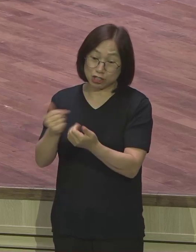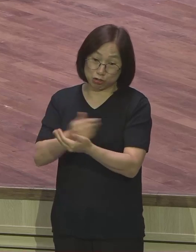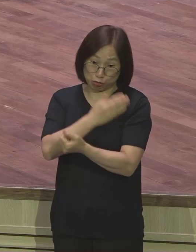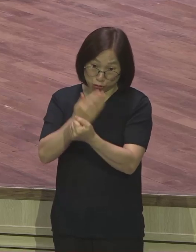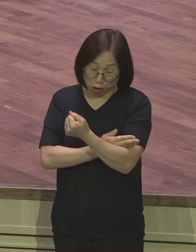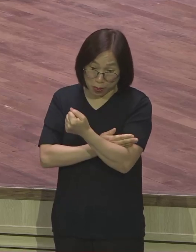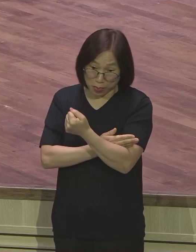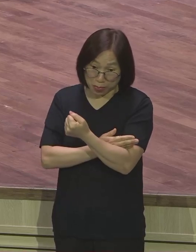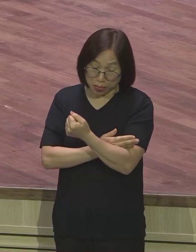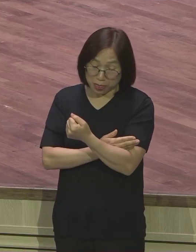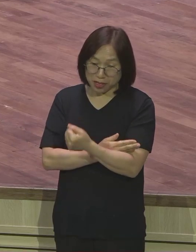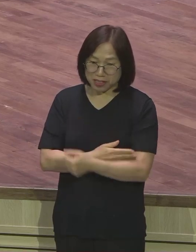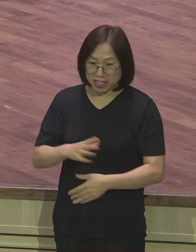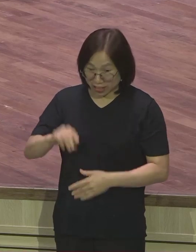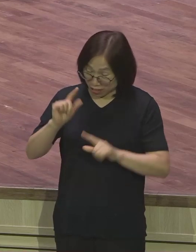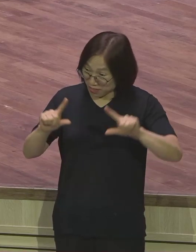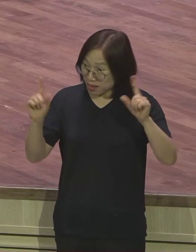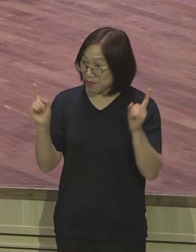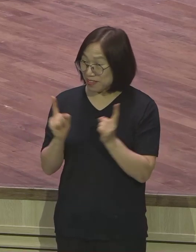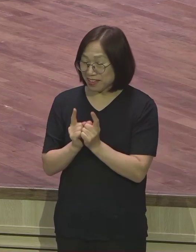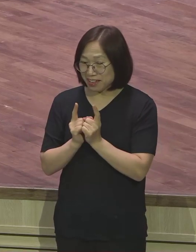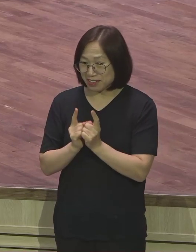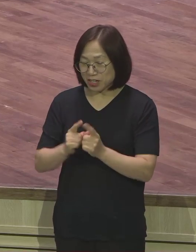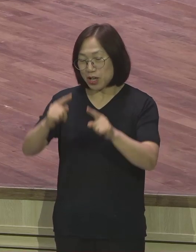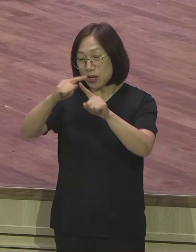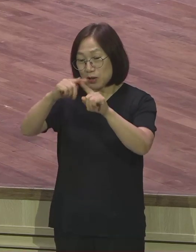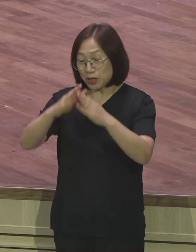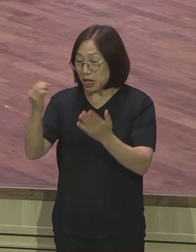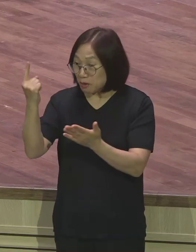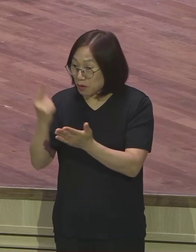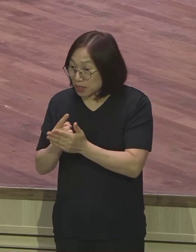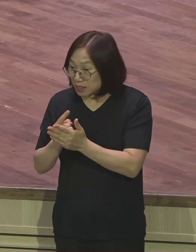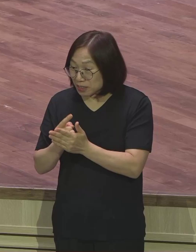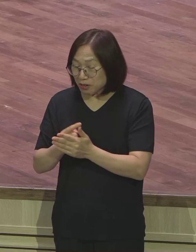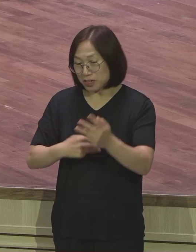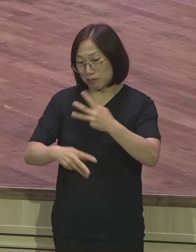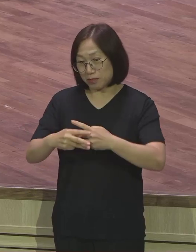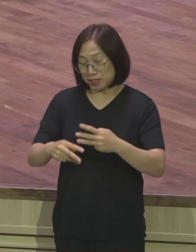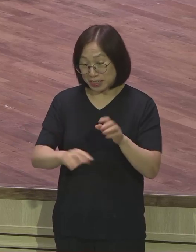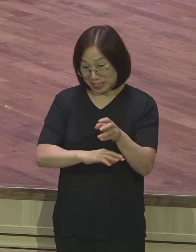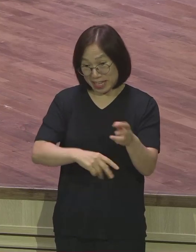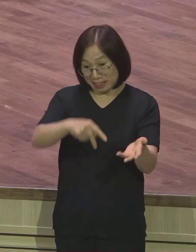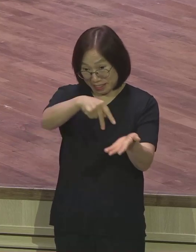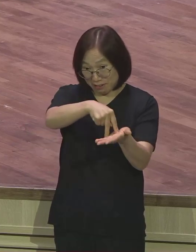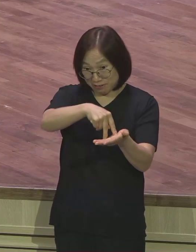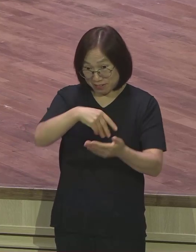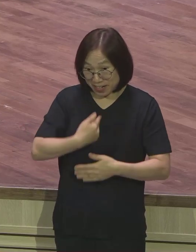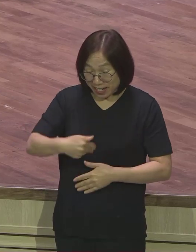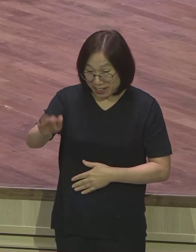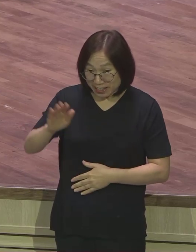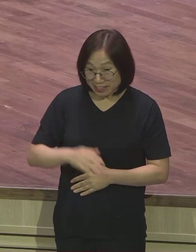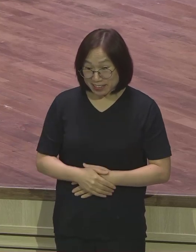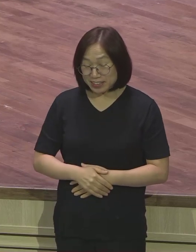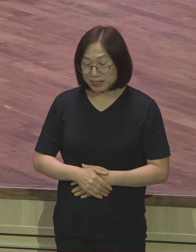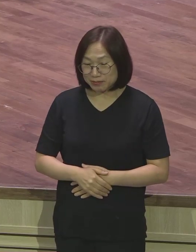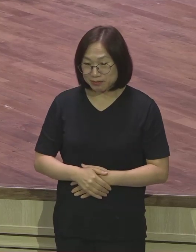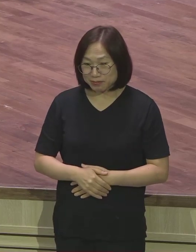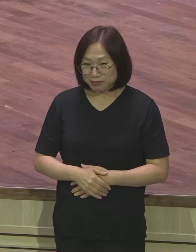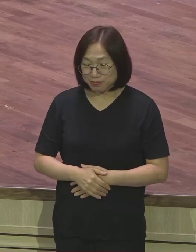드디어 첫날 이제 교회에 와가지고 랩몬트를 이제 픽업해야 되는 거죠. 다른 랩몬트는 다 우리 교회 선고들님들 만나서